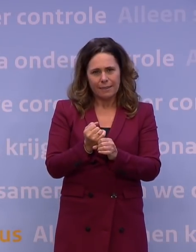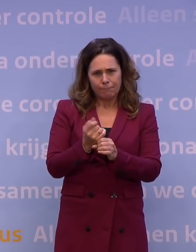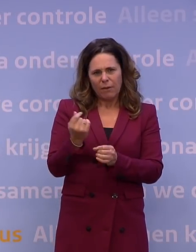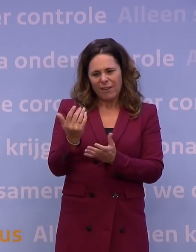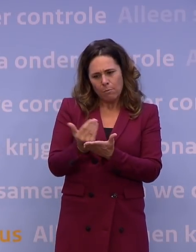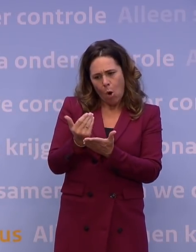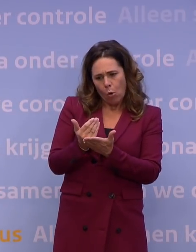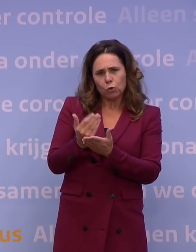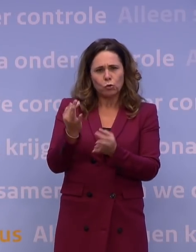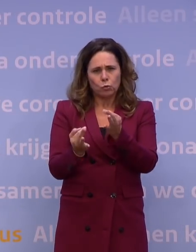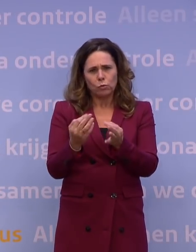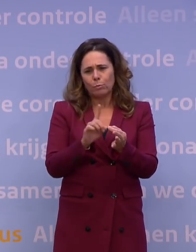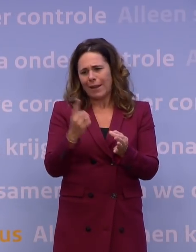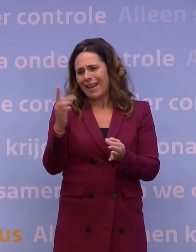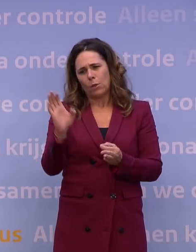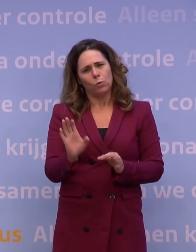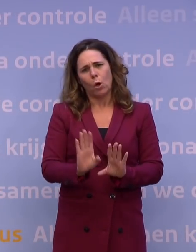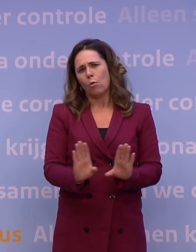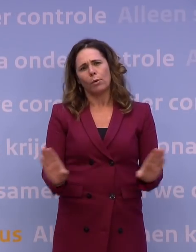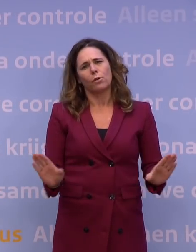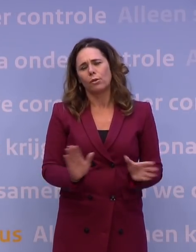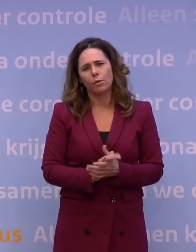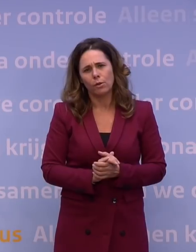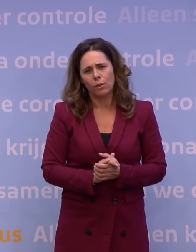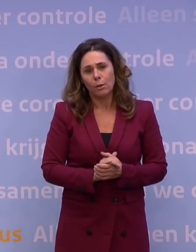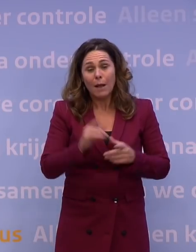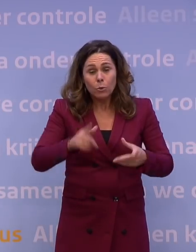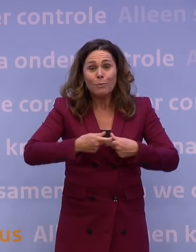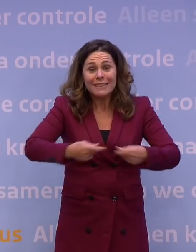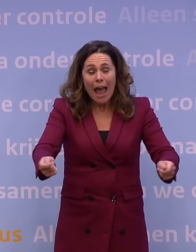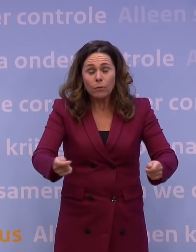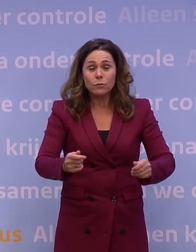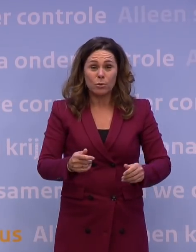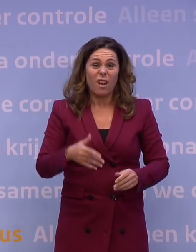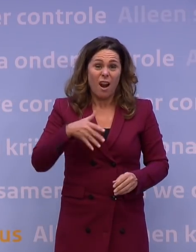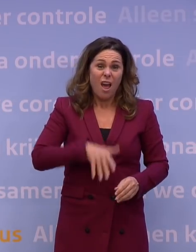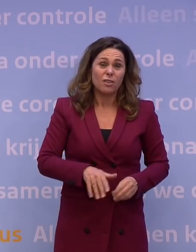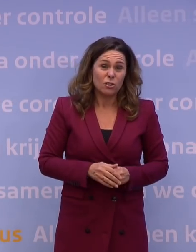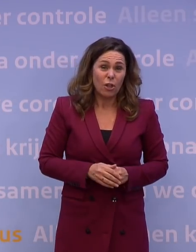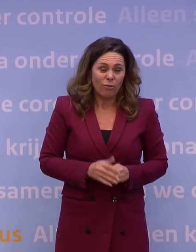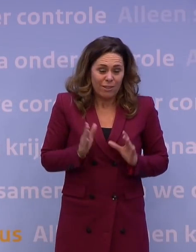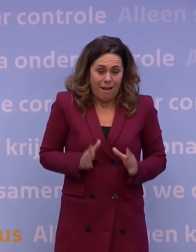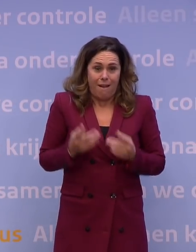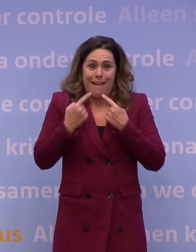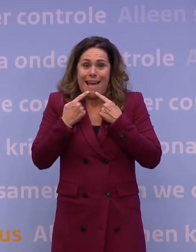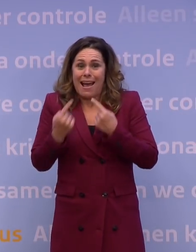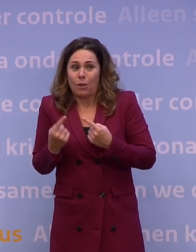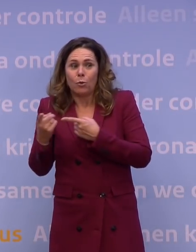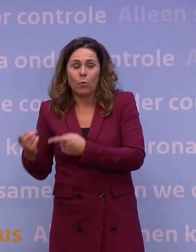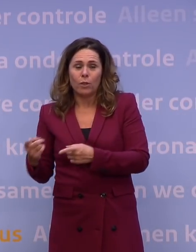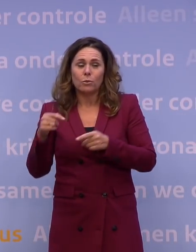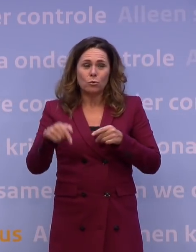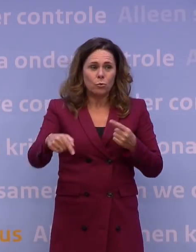oktober niet moeten doen. In de uitvoering is dat vreselijk lastig nu, omdat hij natuurlijk al was aangekondigd. Dus we zijn daarom in overleg met